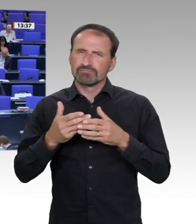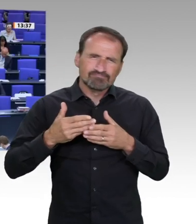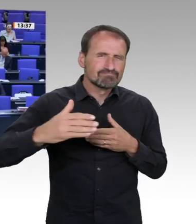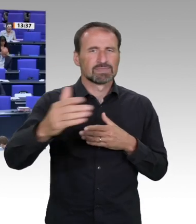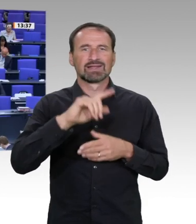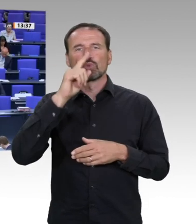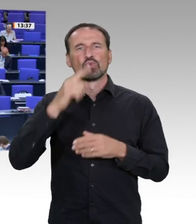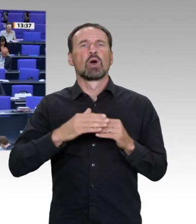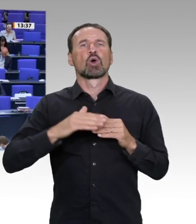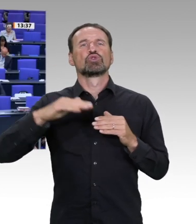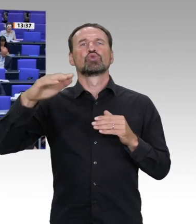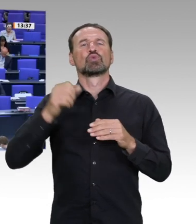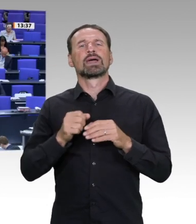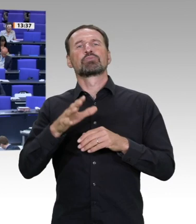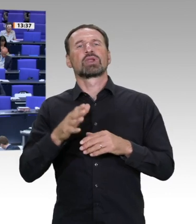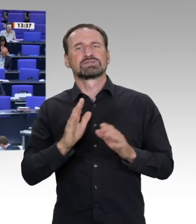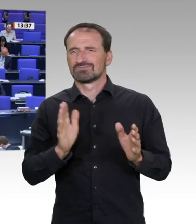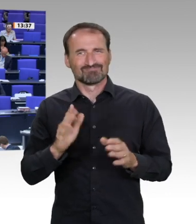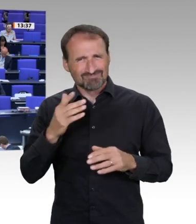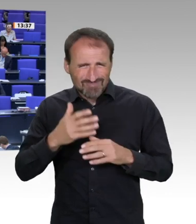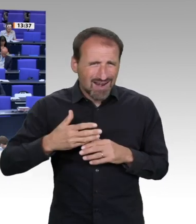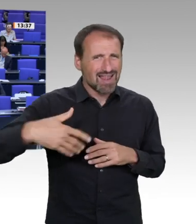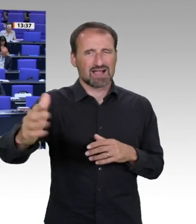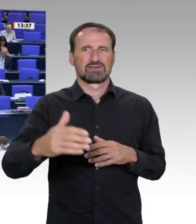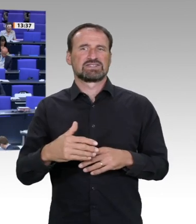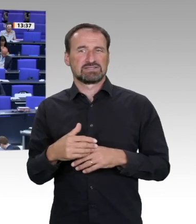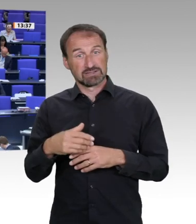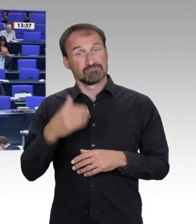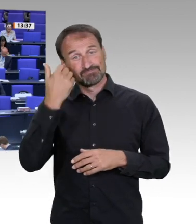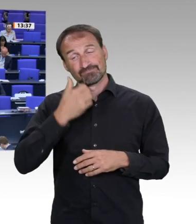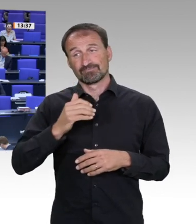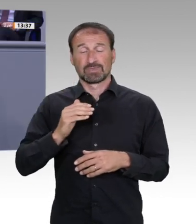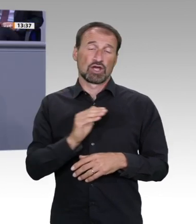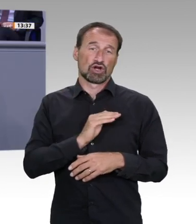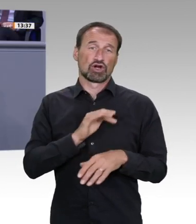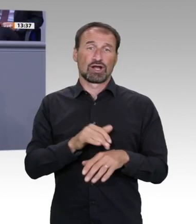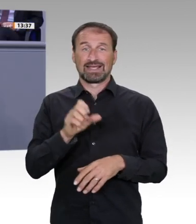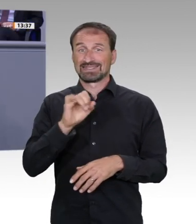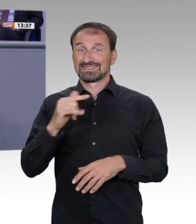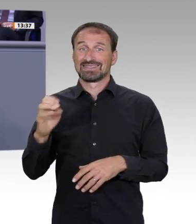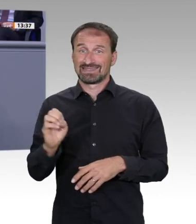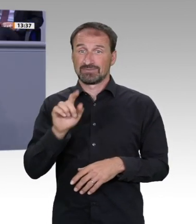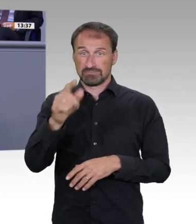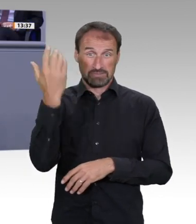Bildungspolitik Nachhaltigkeit nicht nur in Deutschland, sondern in Europa vor. Und das sollten Sie begrüßen und nicht kritisieren an dieser Stelle.